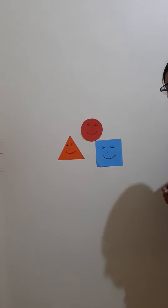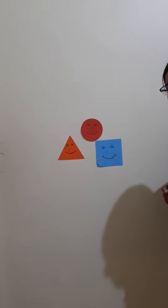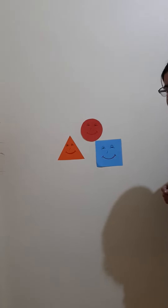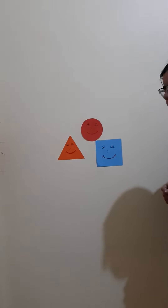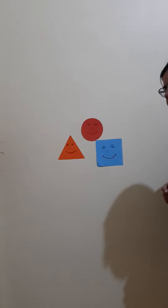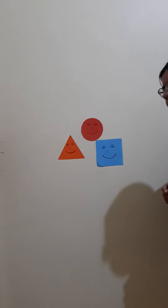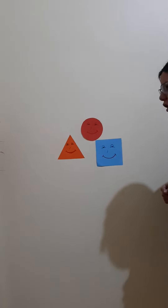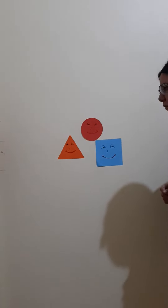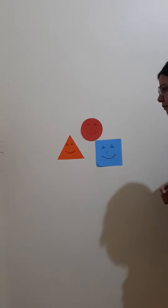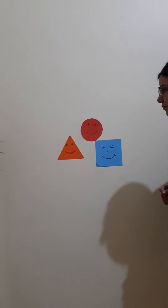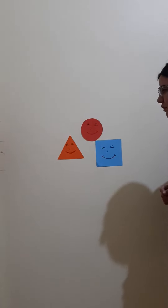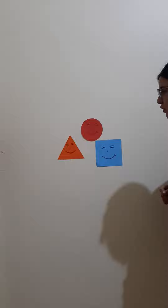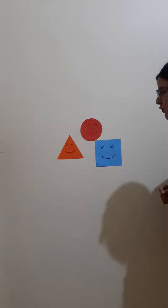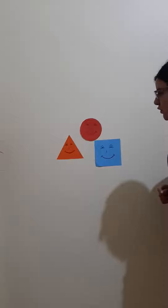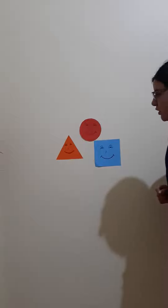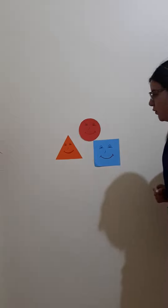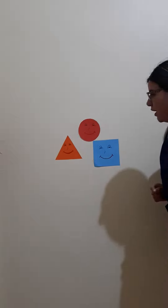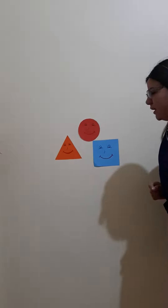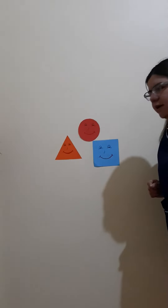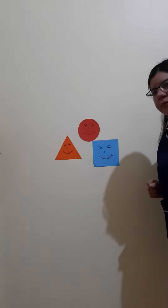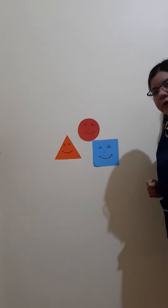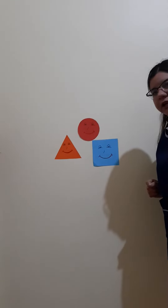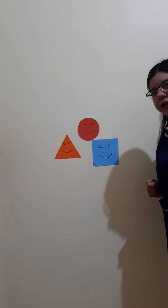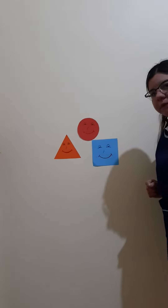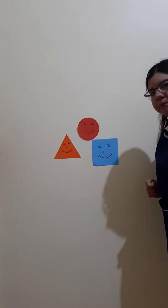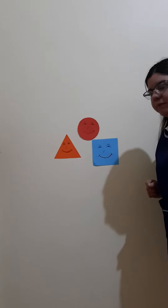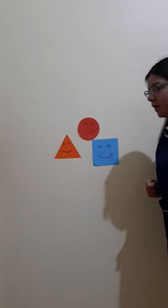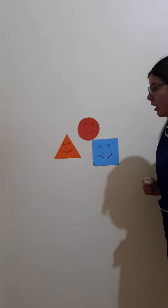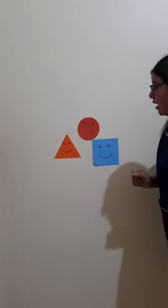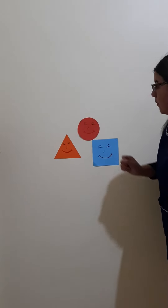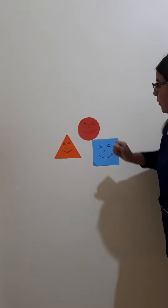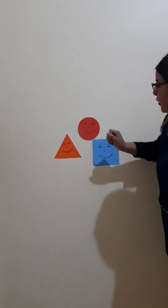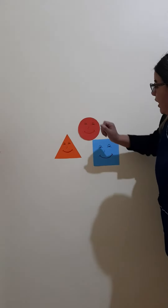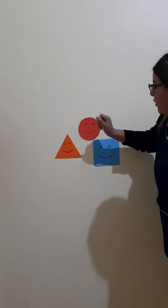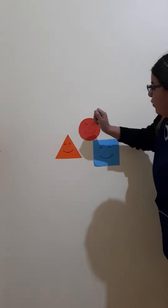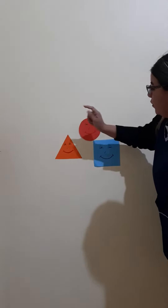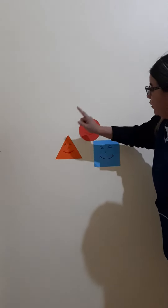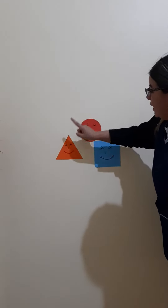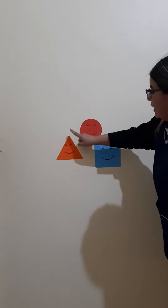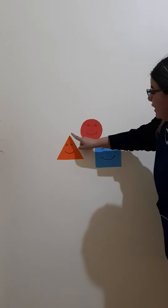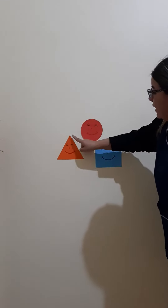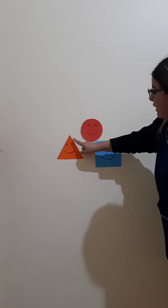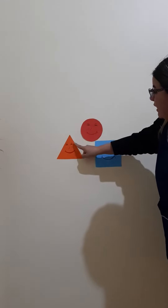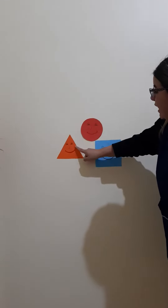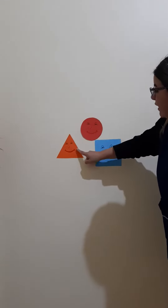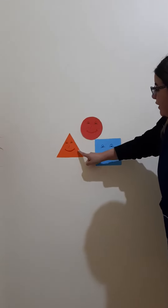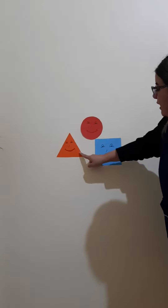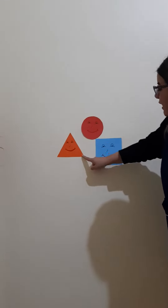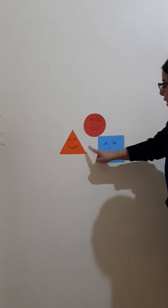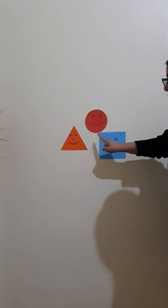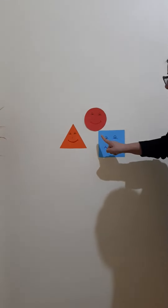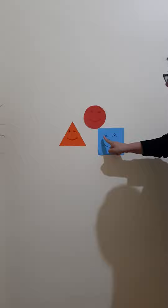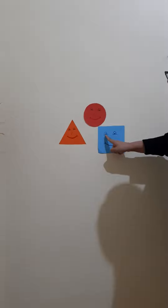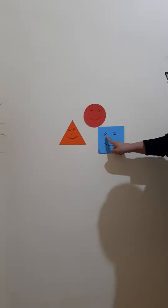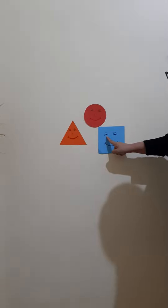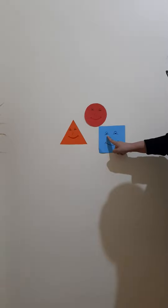No, no son iguales. ¿Por qué? Porque algunos tienen líneas rectas como el